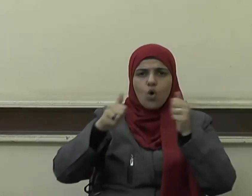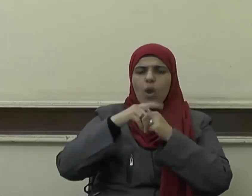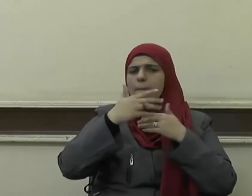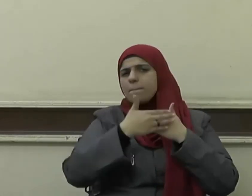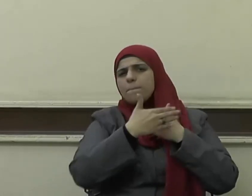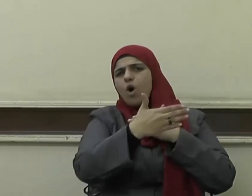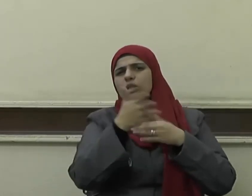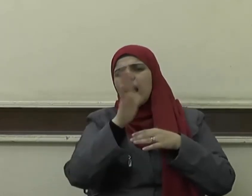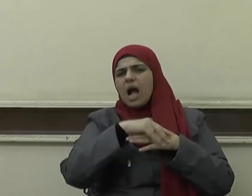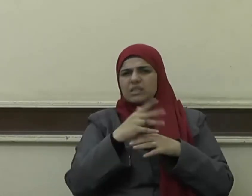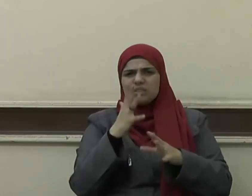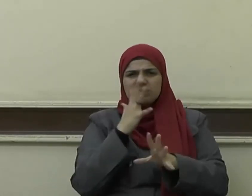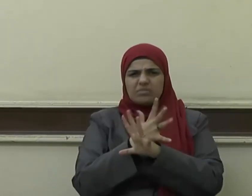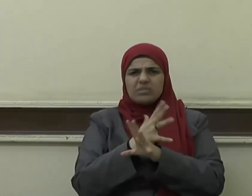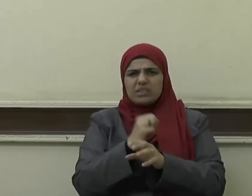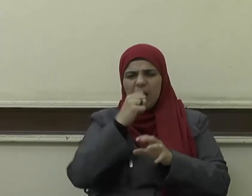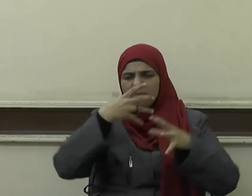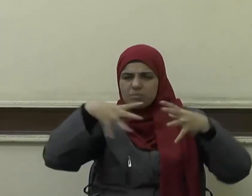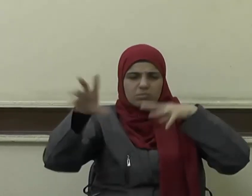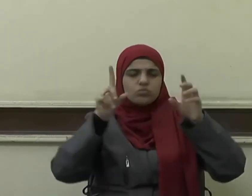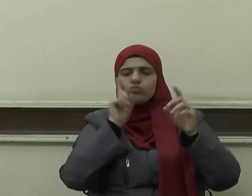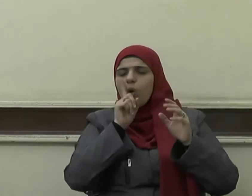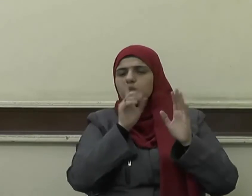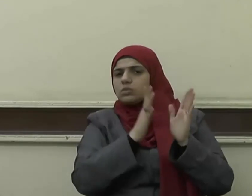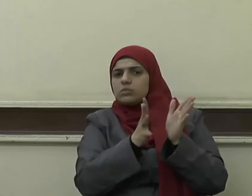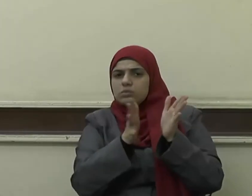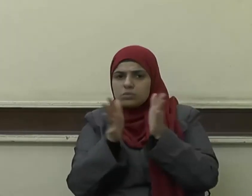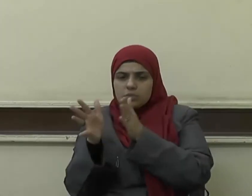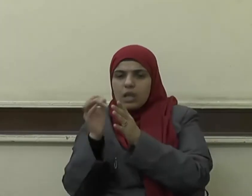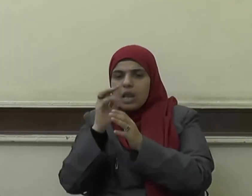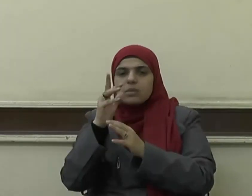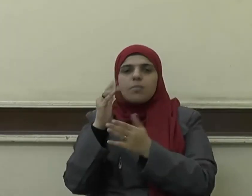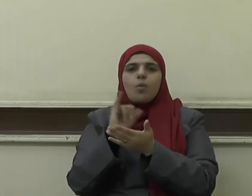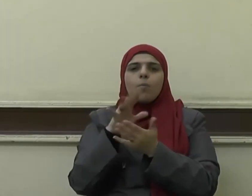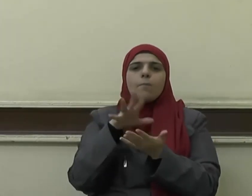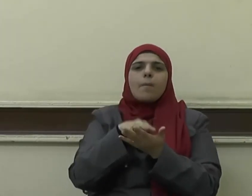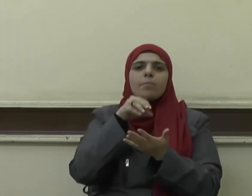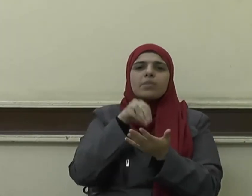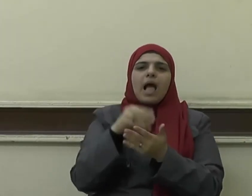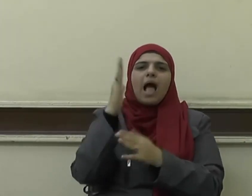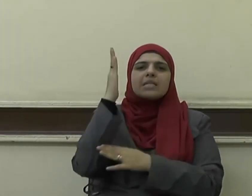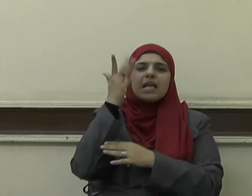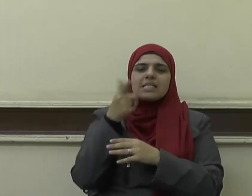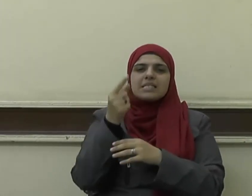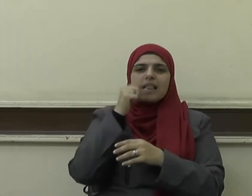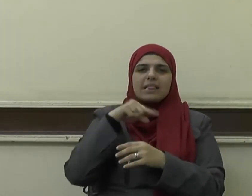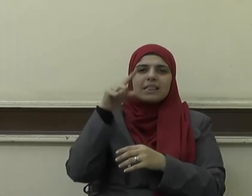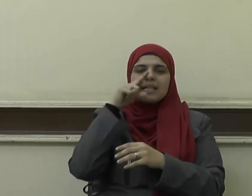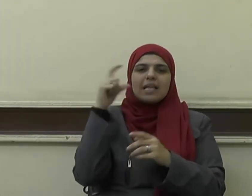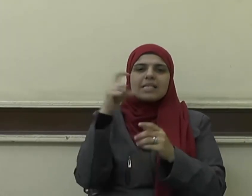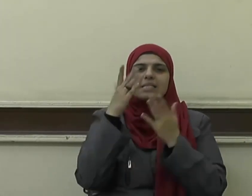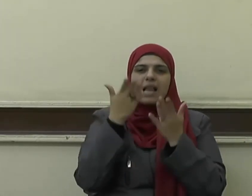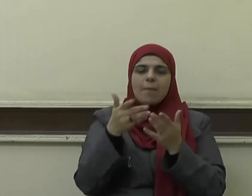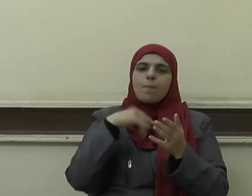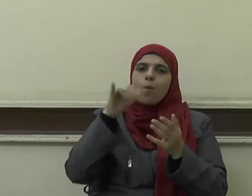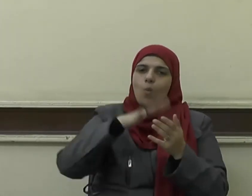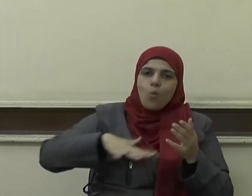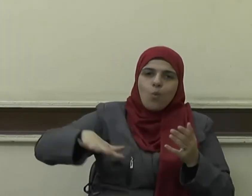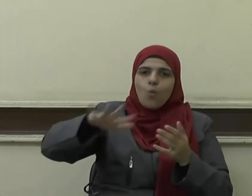وبعدهم عن التشرذم والتفرق وهذا مبدأ أصيل من مبادئ الإسلام نحن في